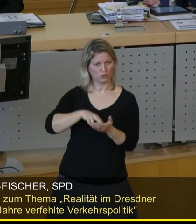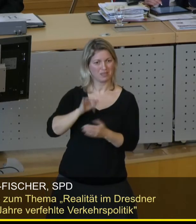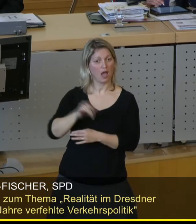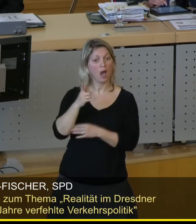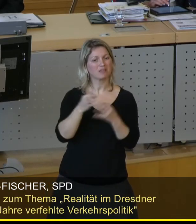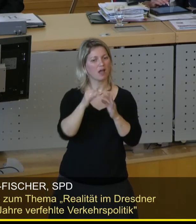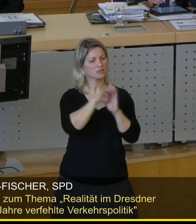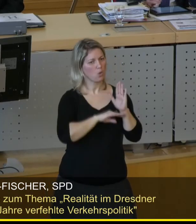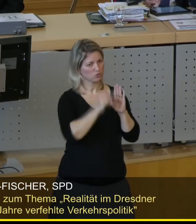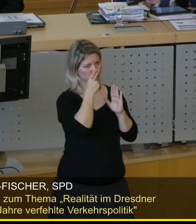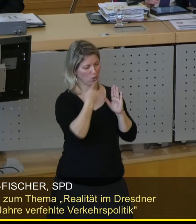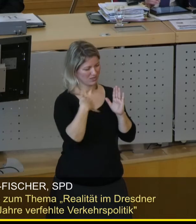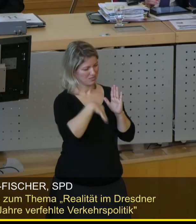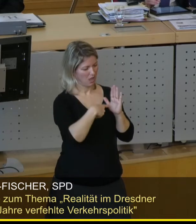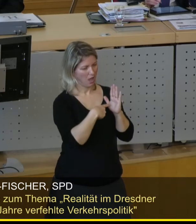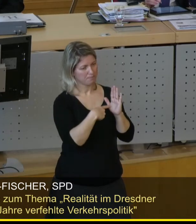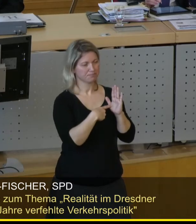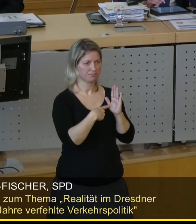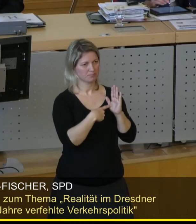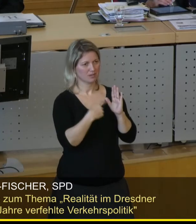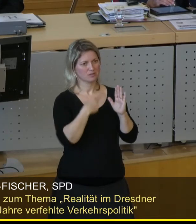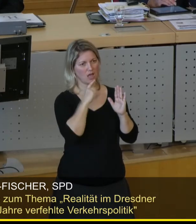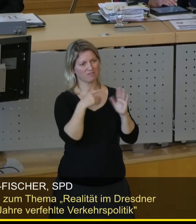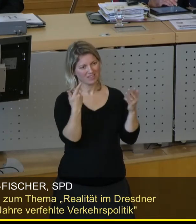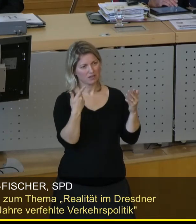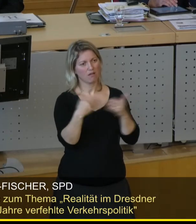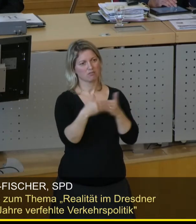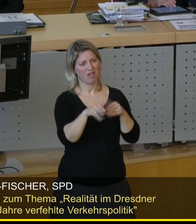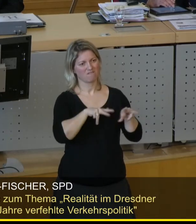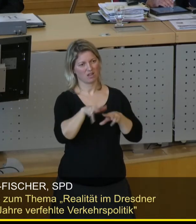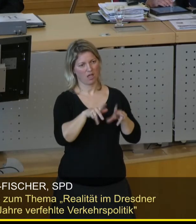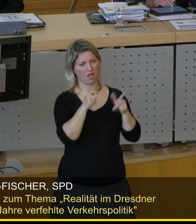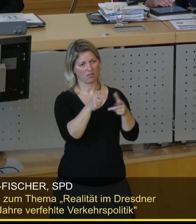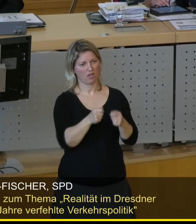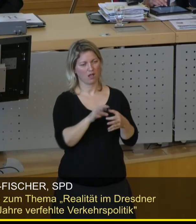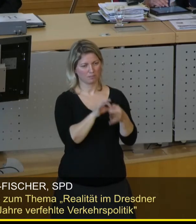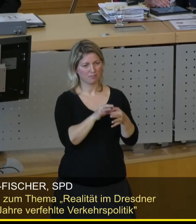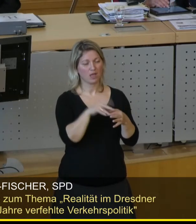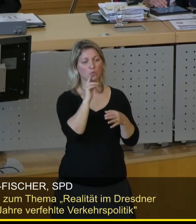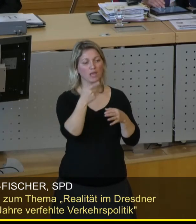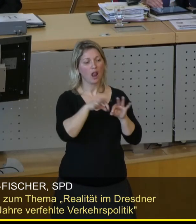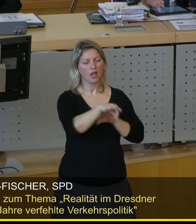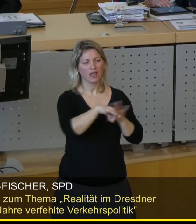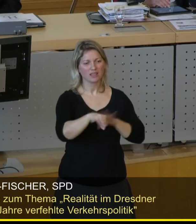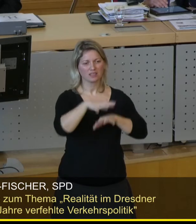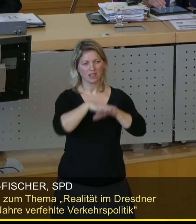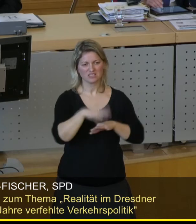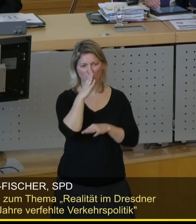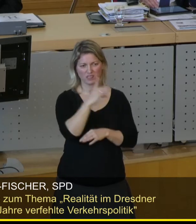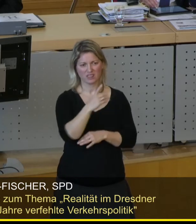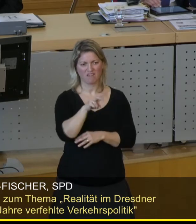der Tagesordnung den von mir immer so als großen Nahverkehrsantrag bezeichneten Antrag, das Liniennetz der DVB und auch